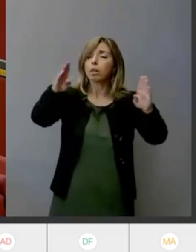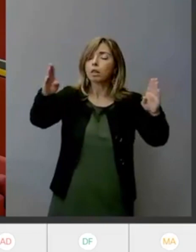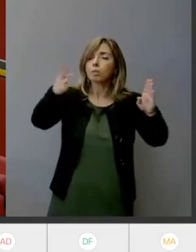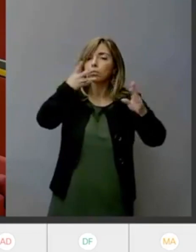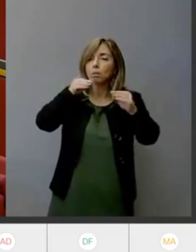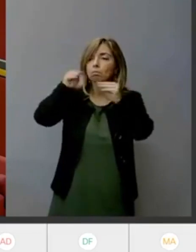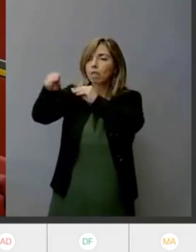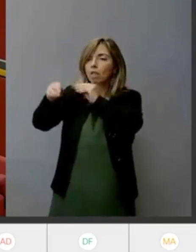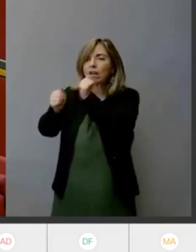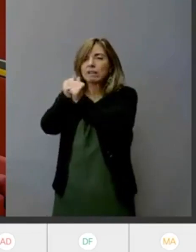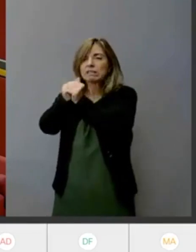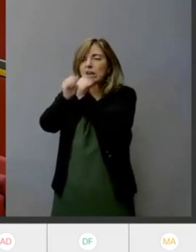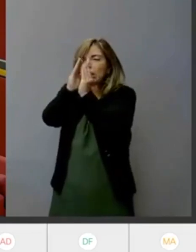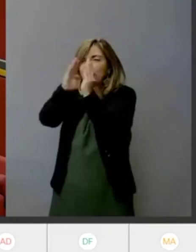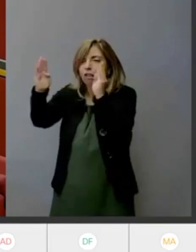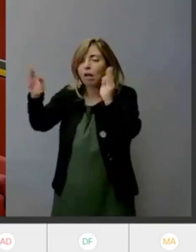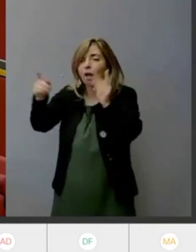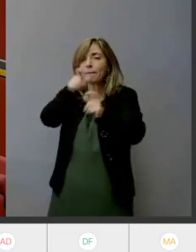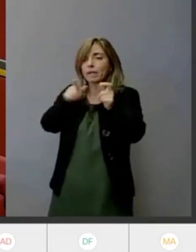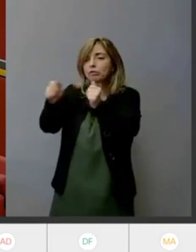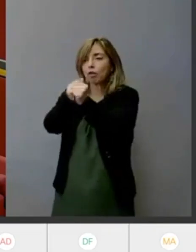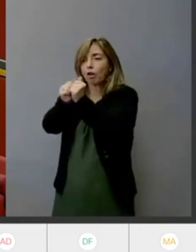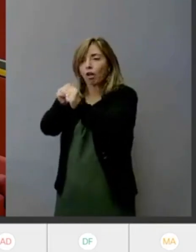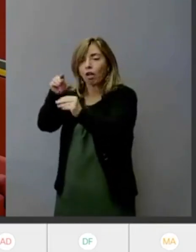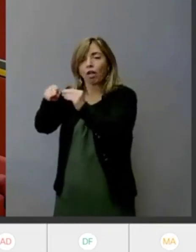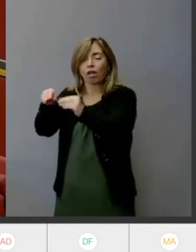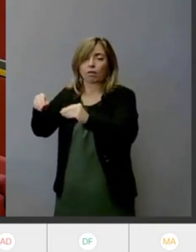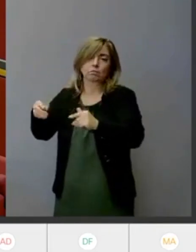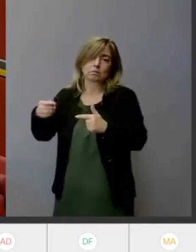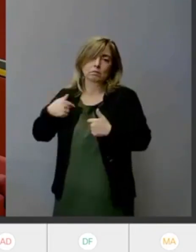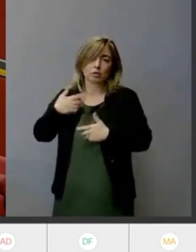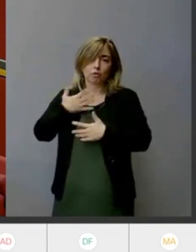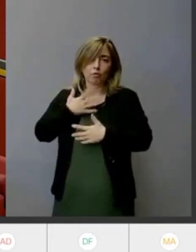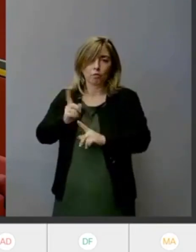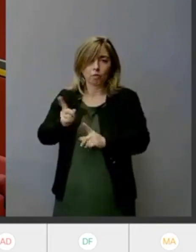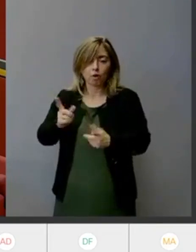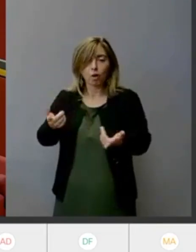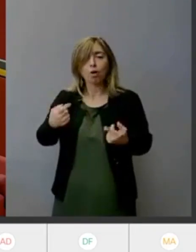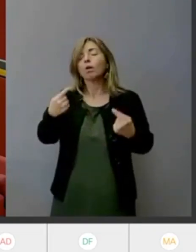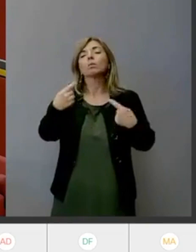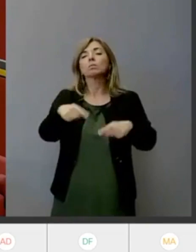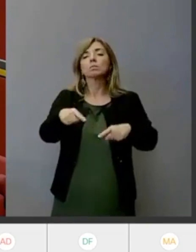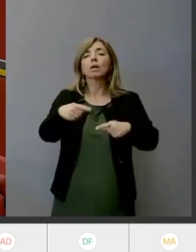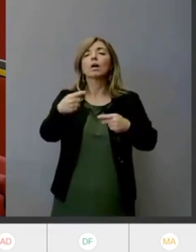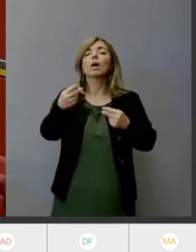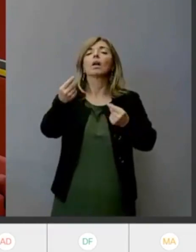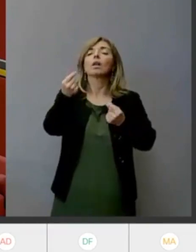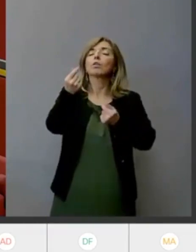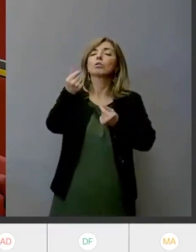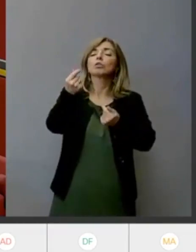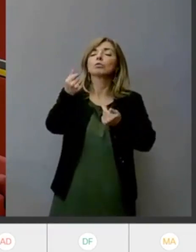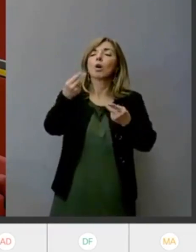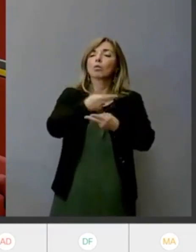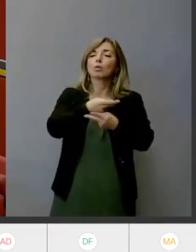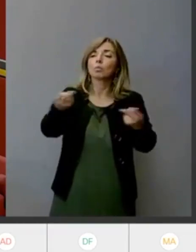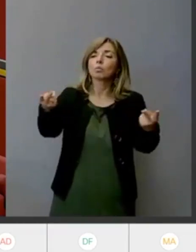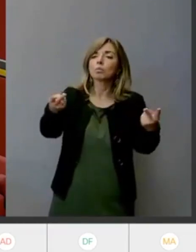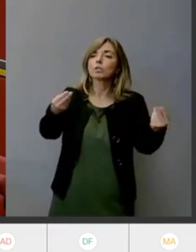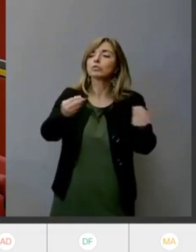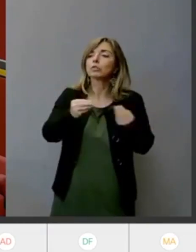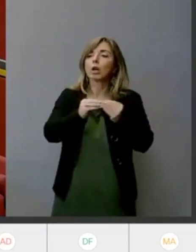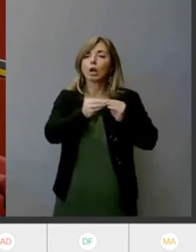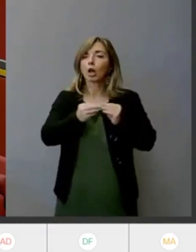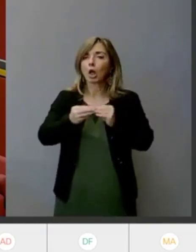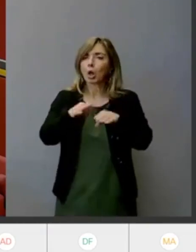idee e superlettili per i laboratori, comprati con i soldi pubblici dove pensate di metterli. Quindi le chiedo cosa intende fare con l